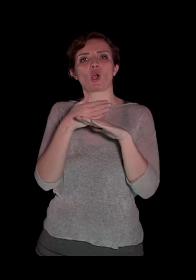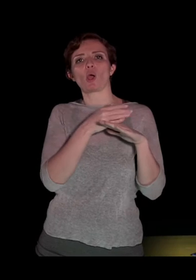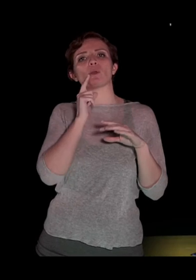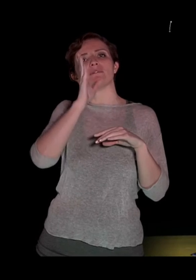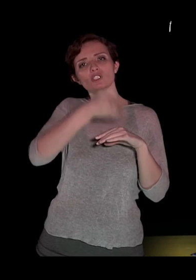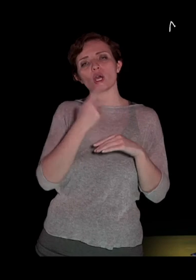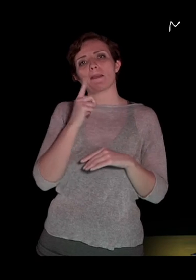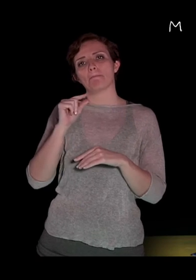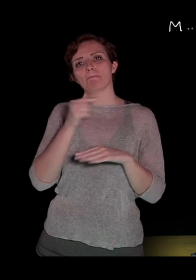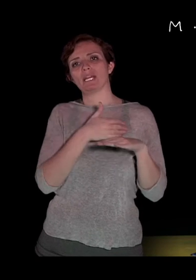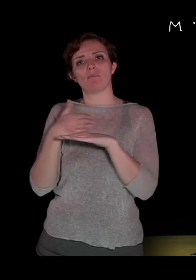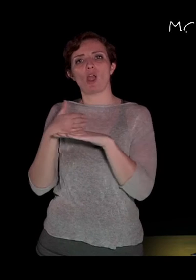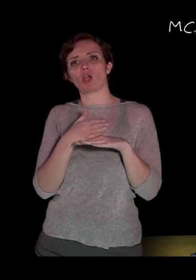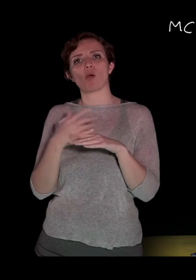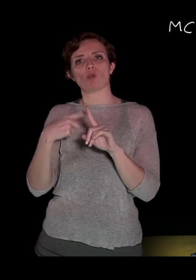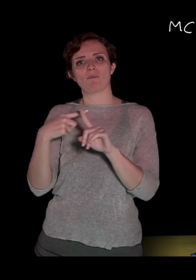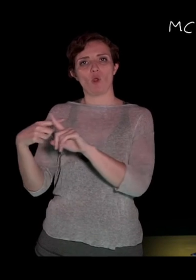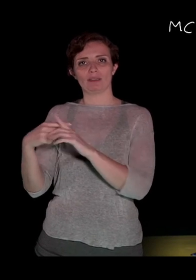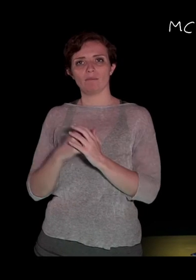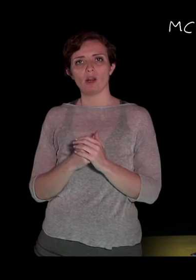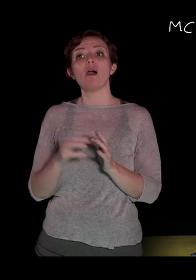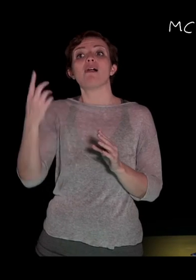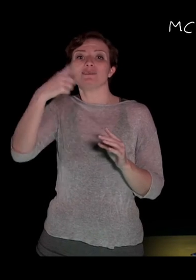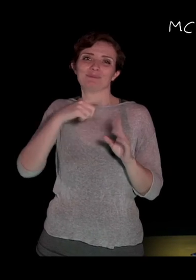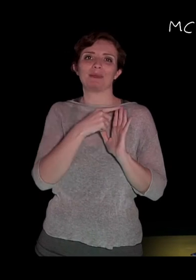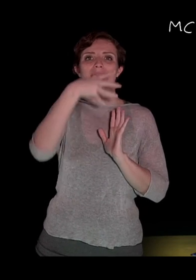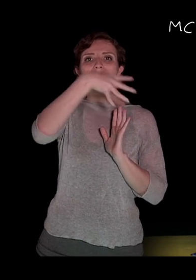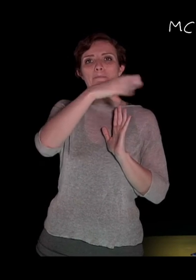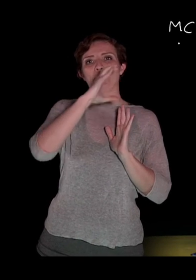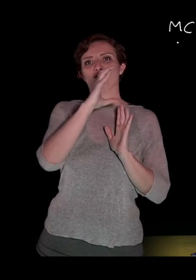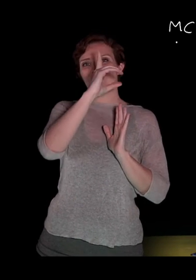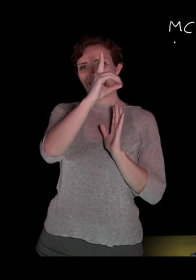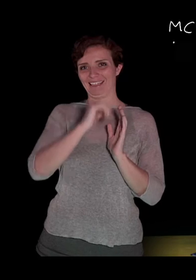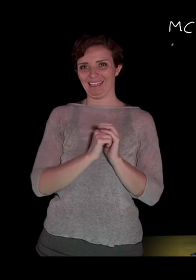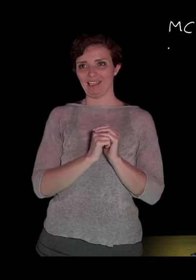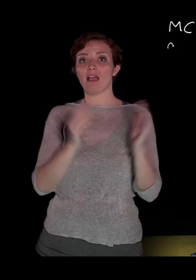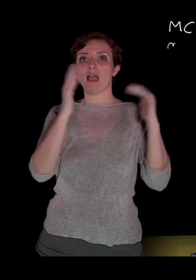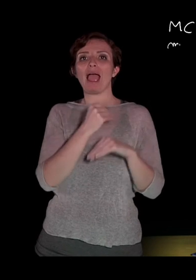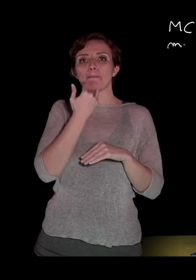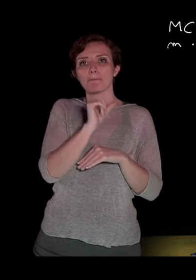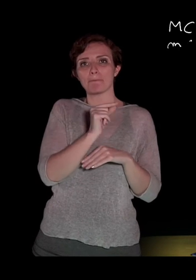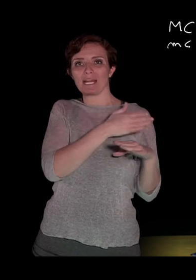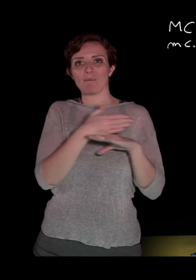massimo comundivisore che si identifica con l'acronimo lettere maiuscole MCD e minimo comune multiplo che invece